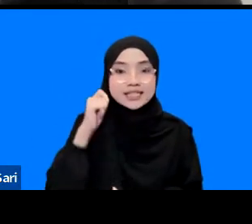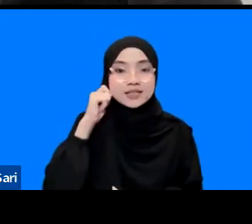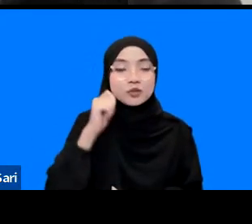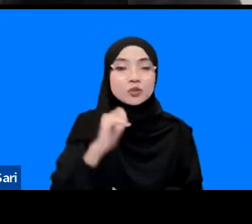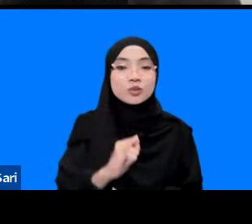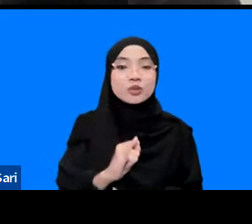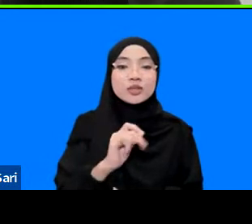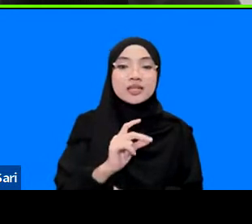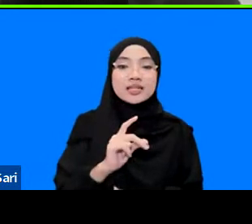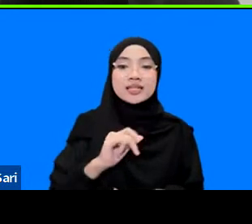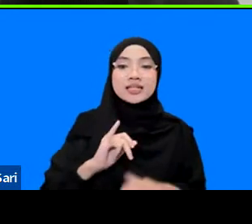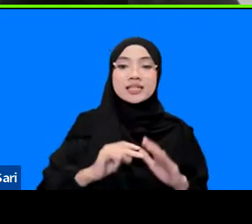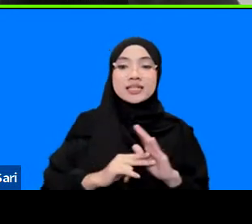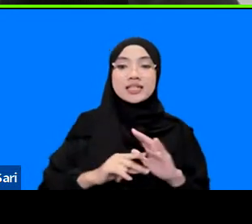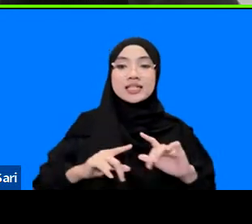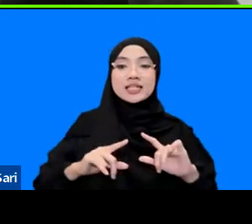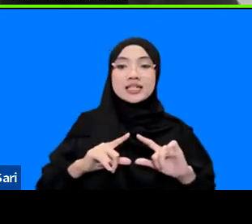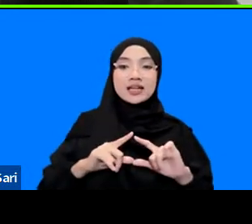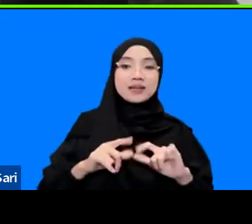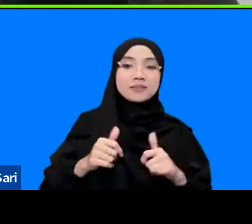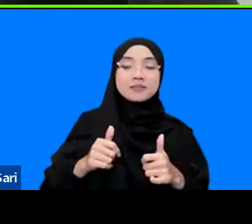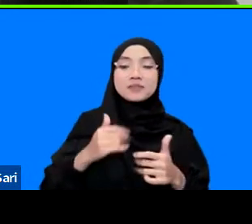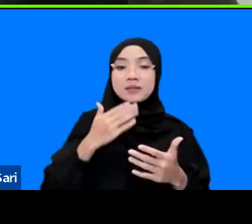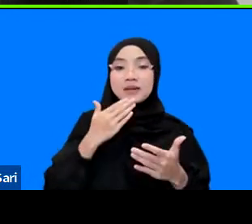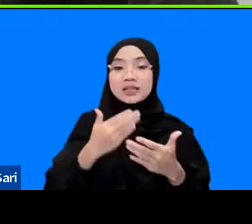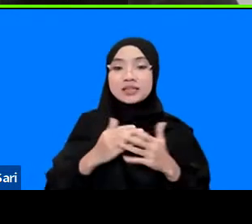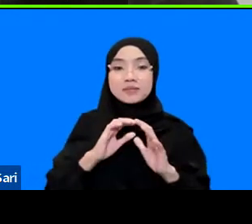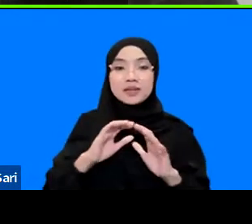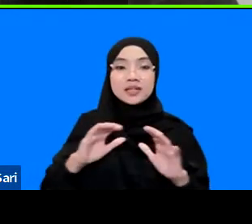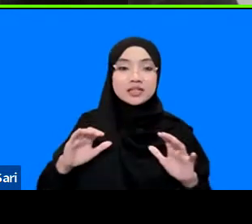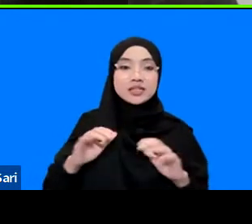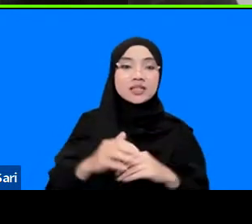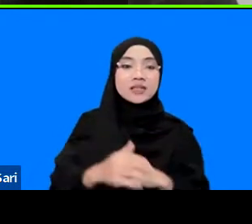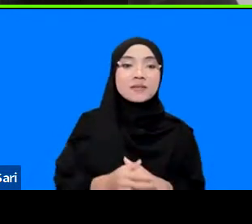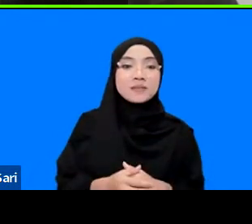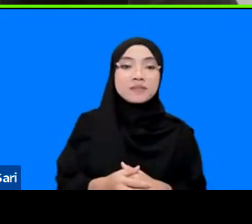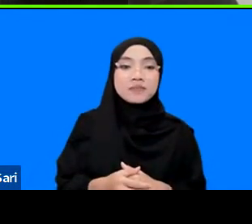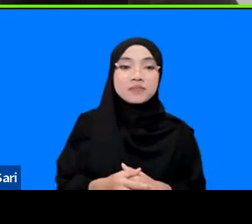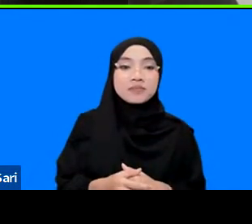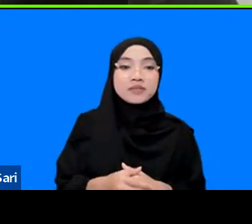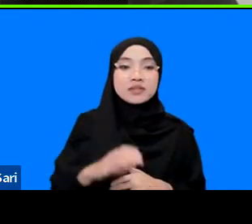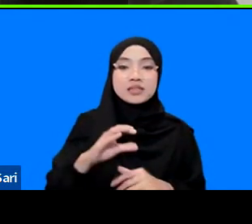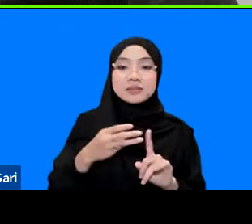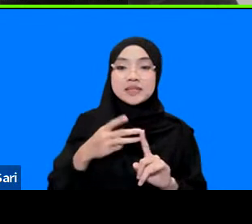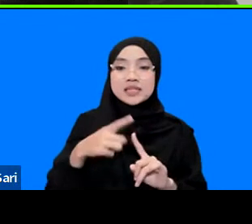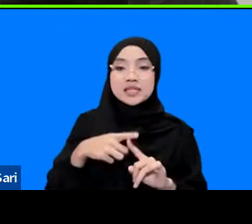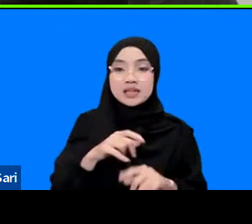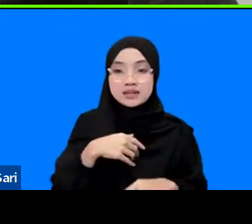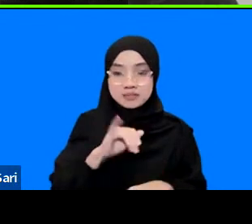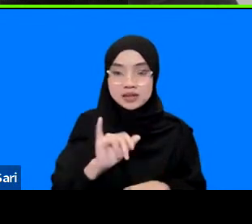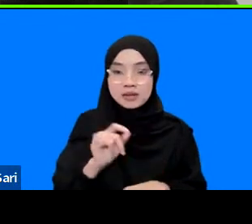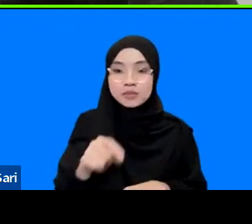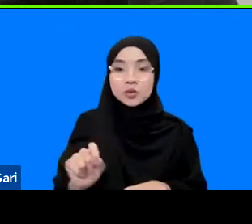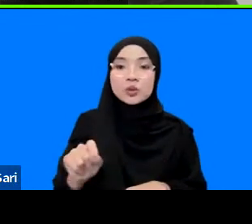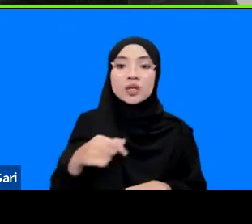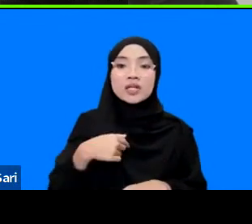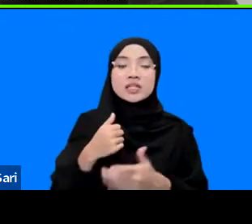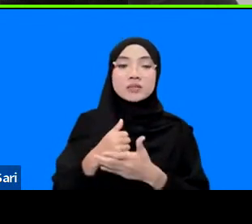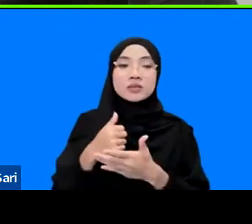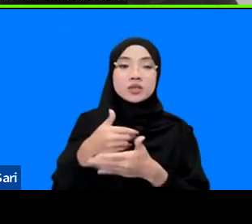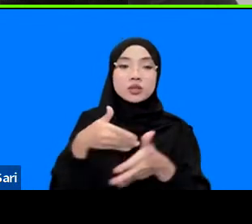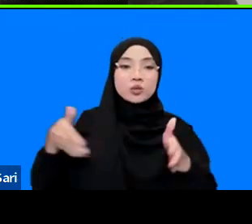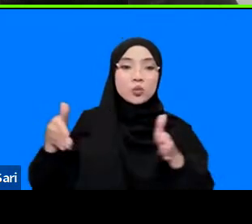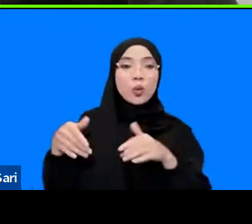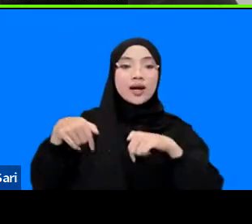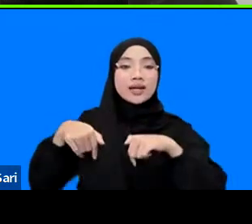terima kasih banyak ini kabel base meter ya maksudnya ini kebetulan di ruangan ini